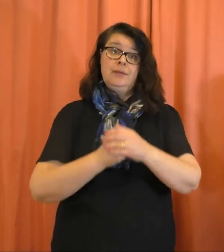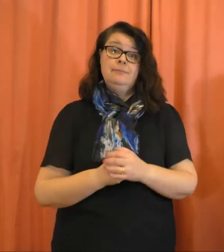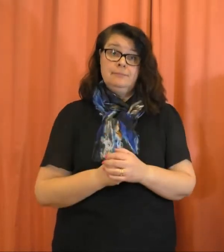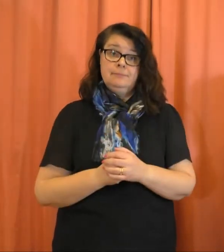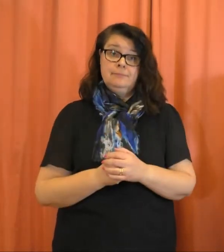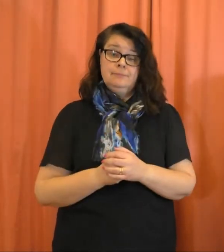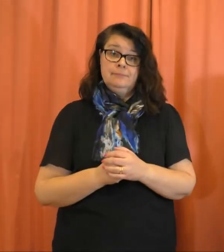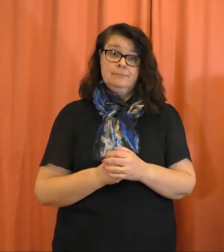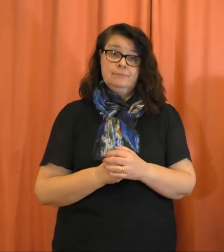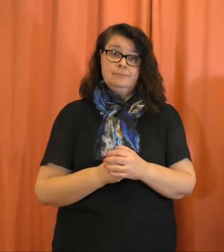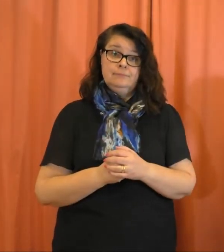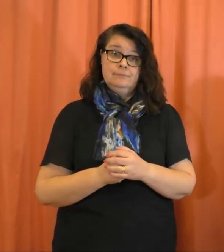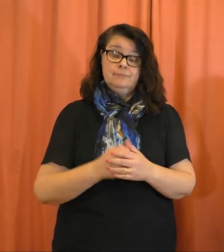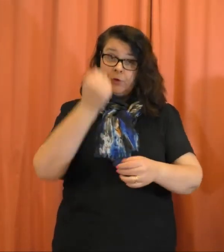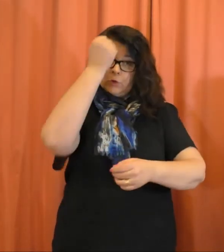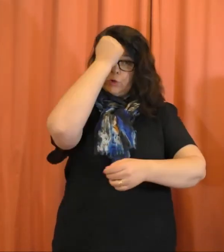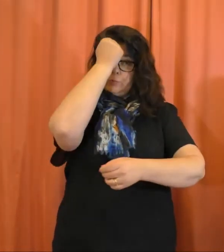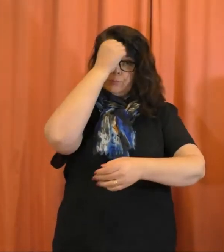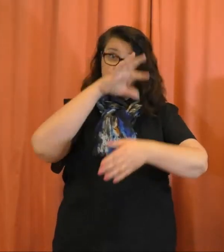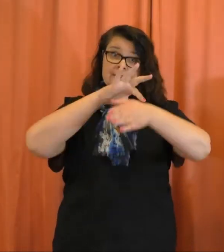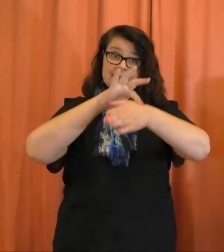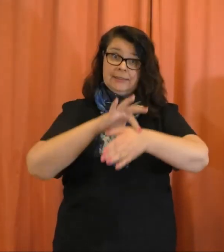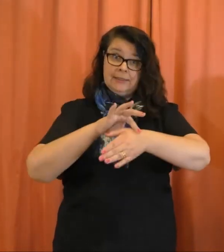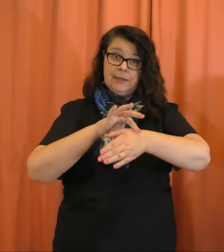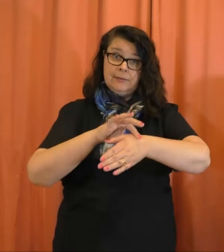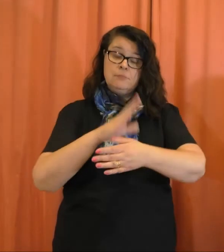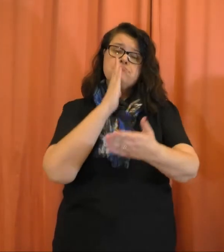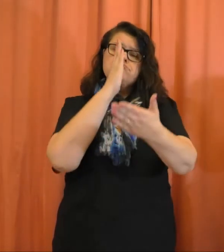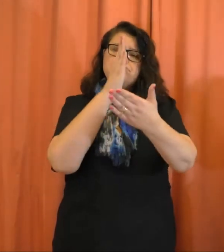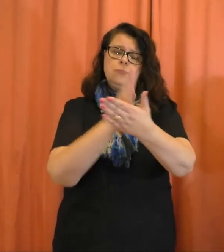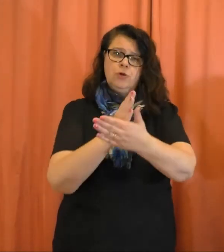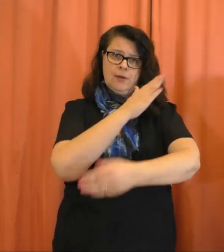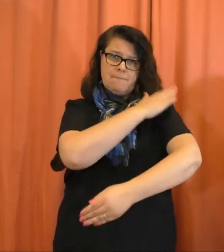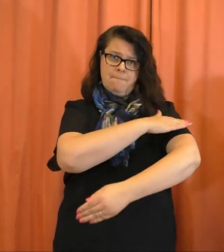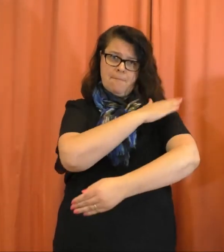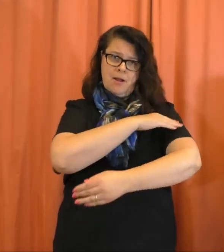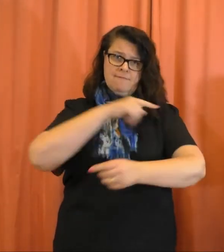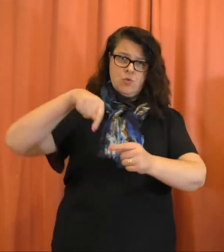Ohjaamme muistisairaat oikeiden palvelujen piiriin.